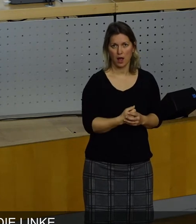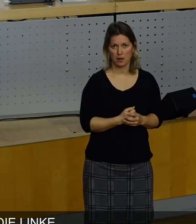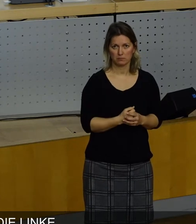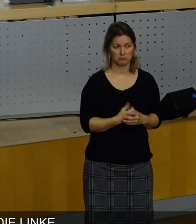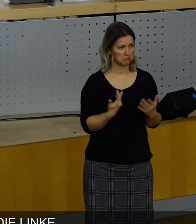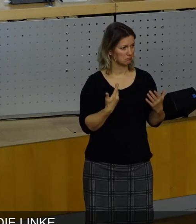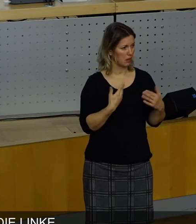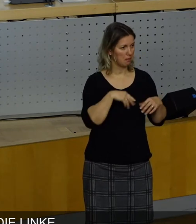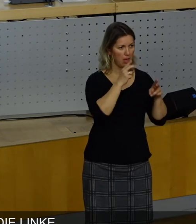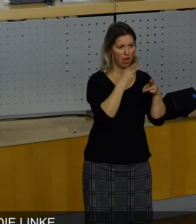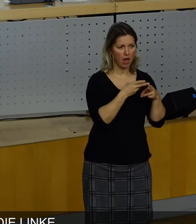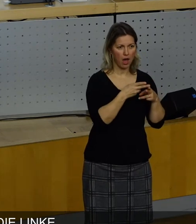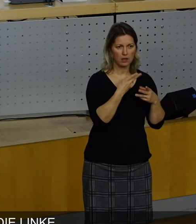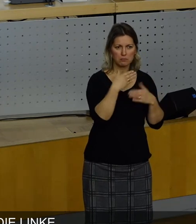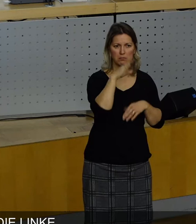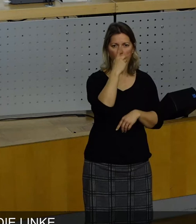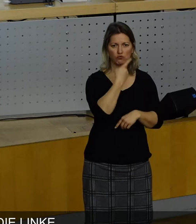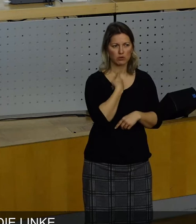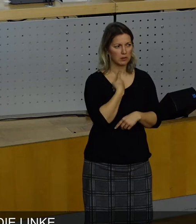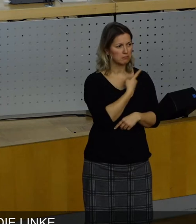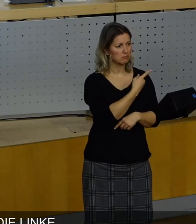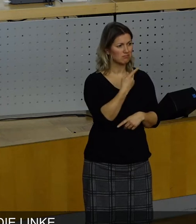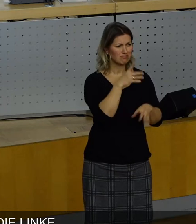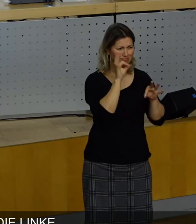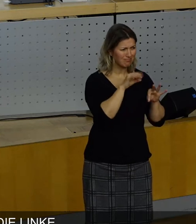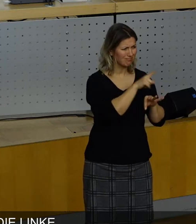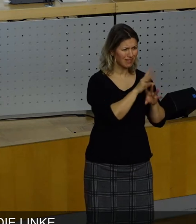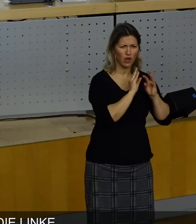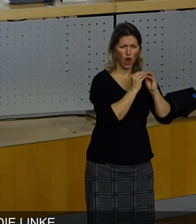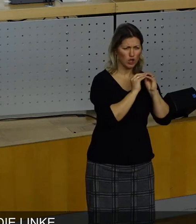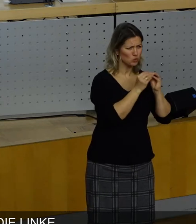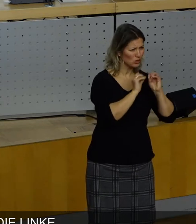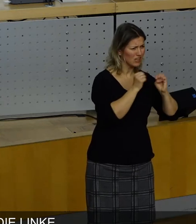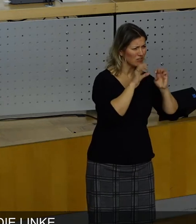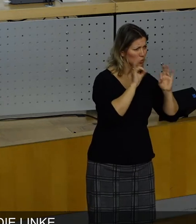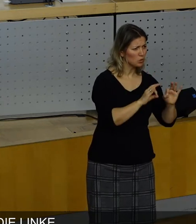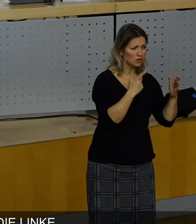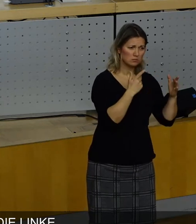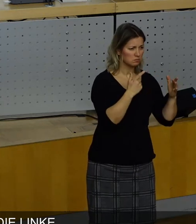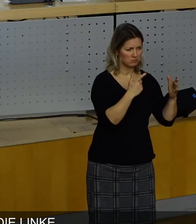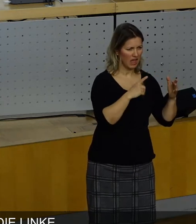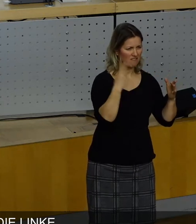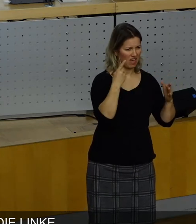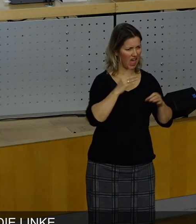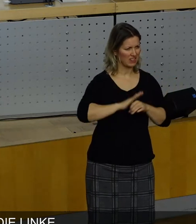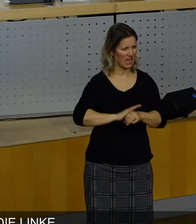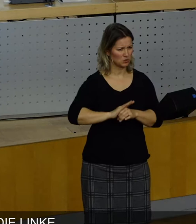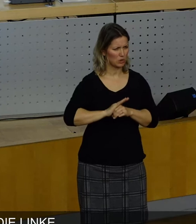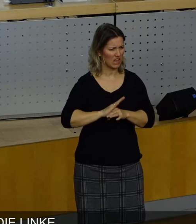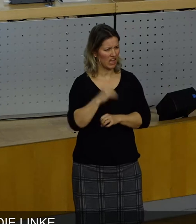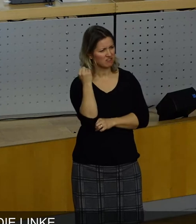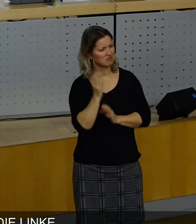keine Mehrheit für etwas Konstruktives findet, sondern die destruktiven Kräfte die Oberhand